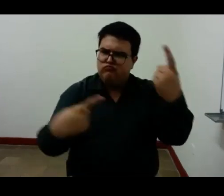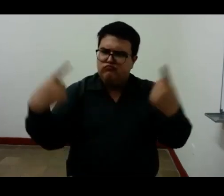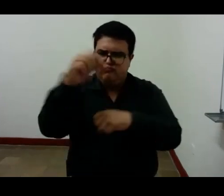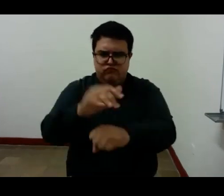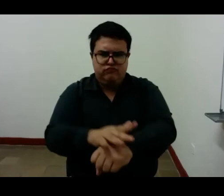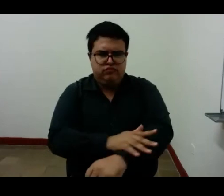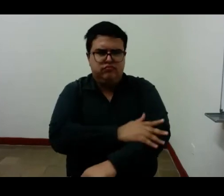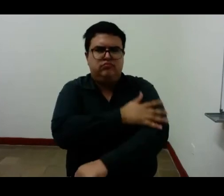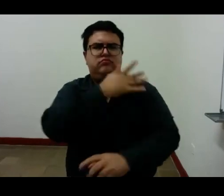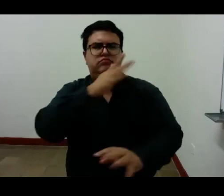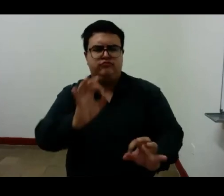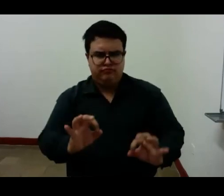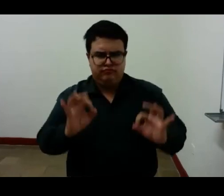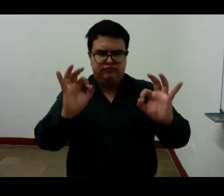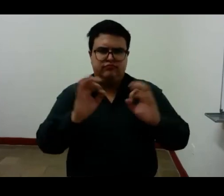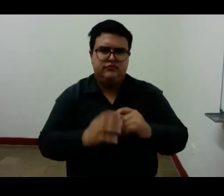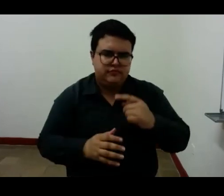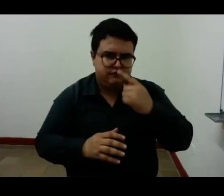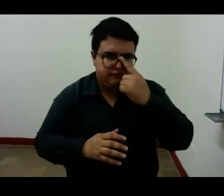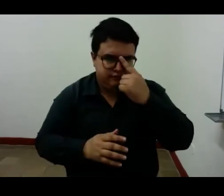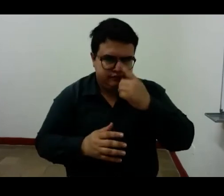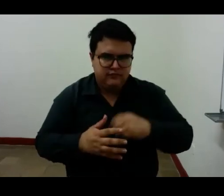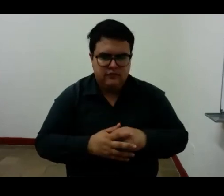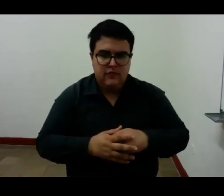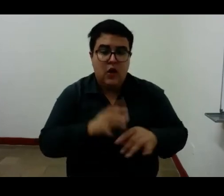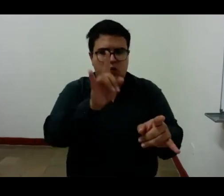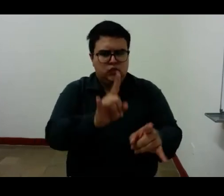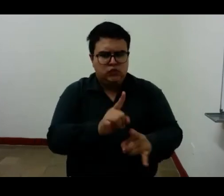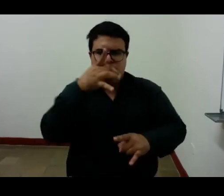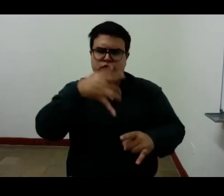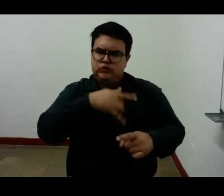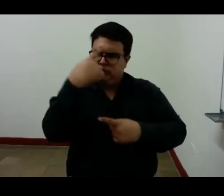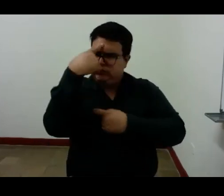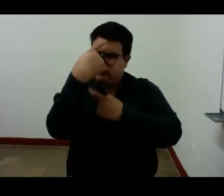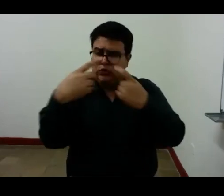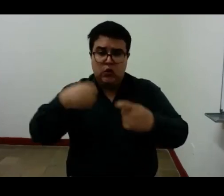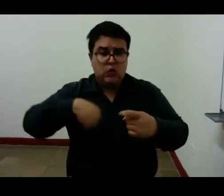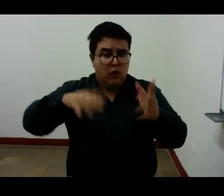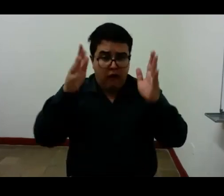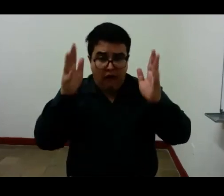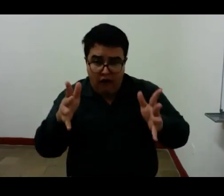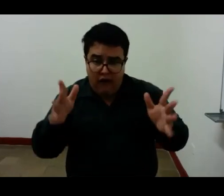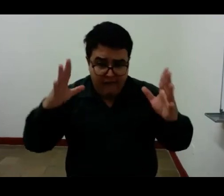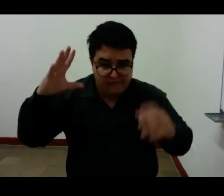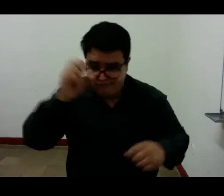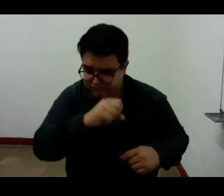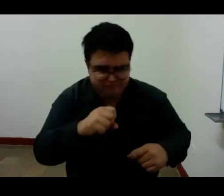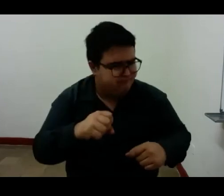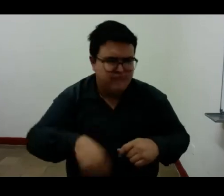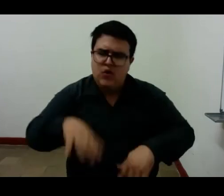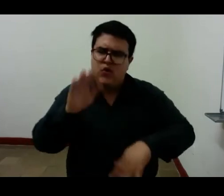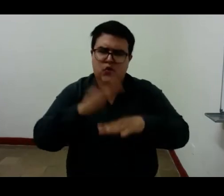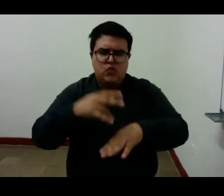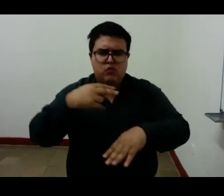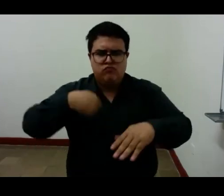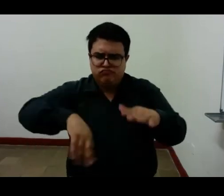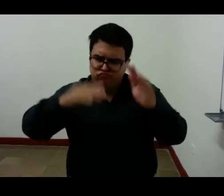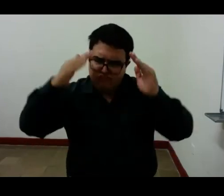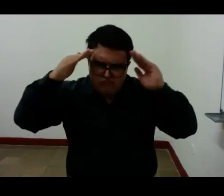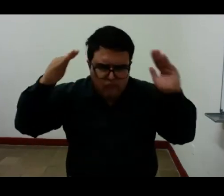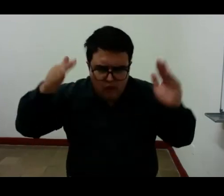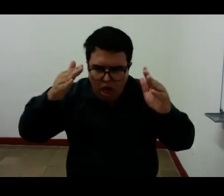solo que no nos damos cuenta por estar dedicados no sin esfuerzo